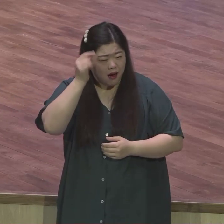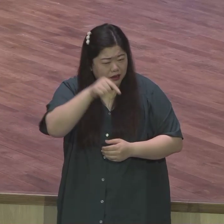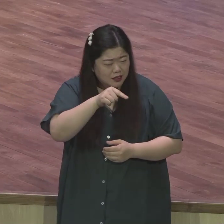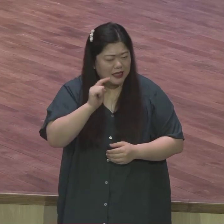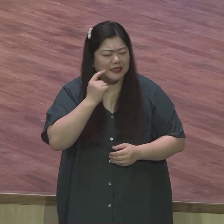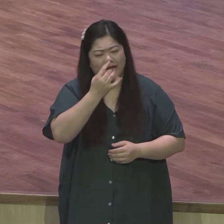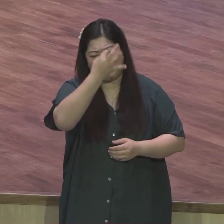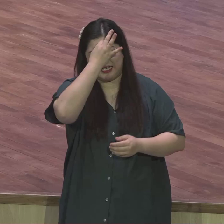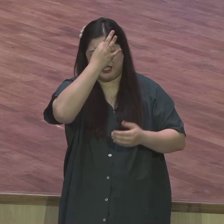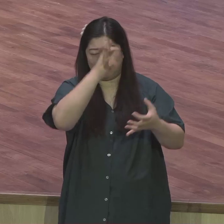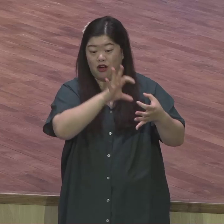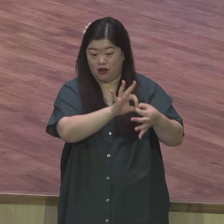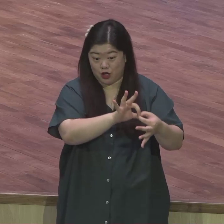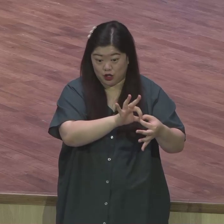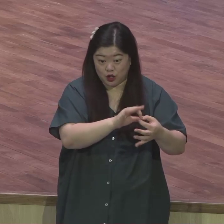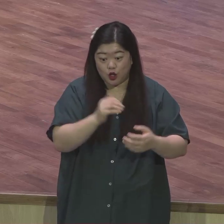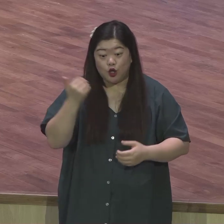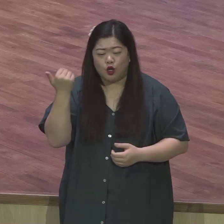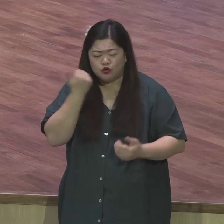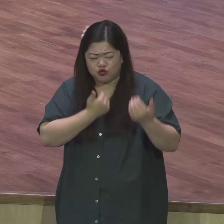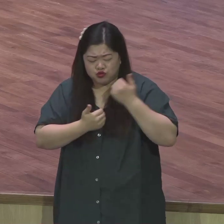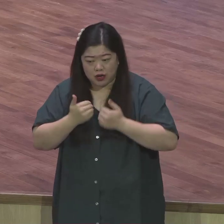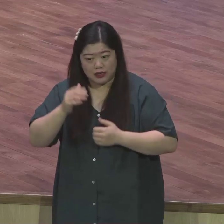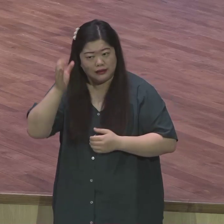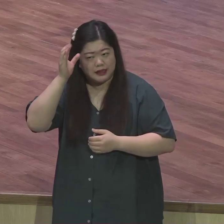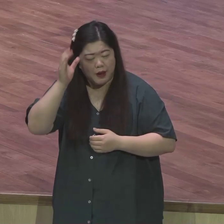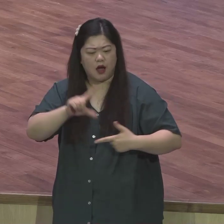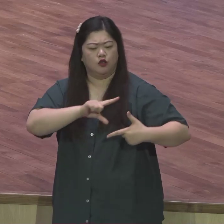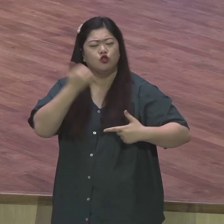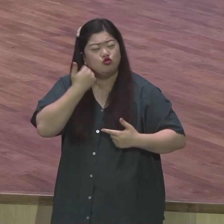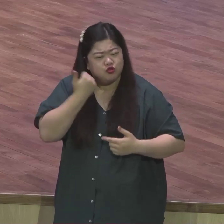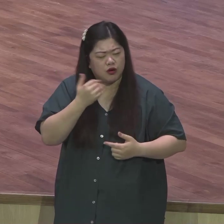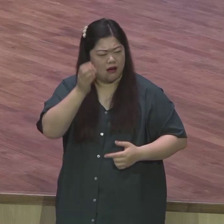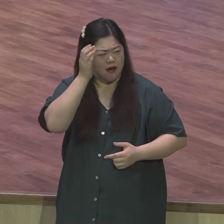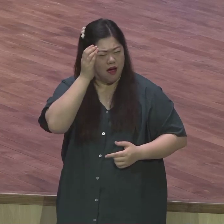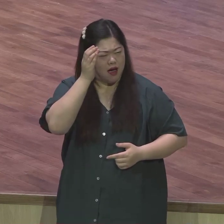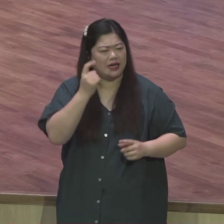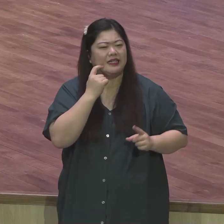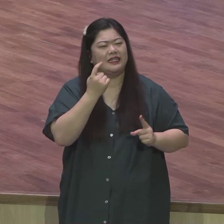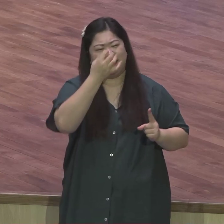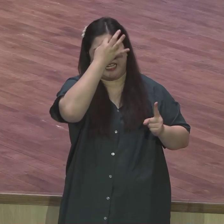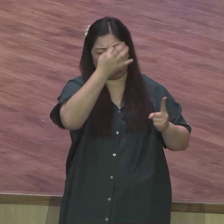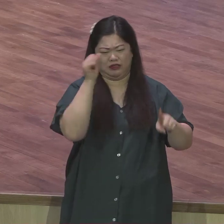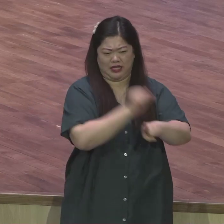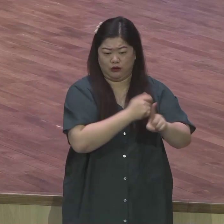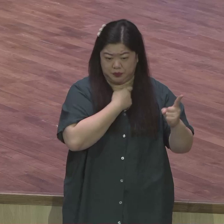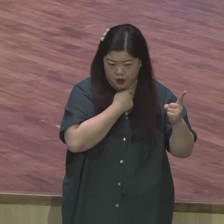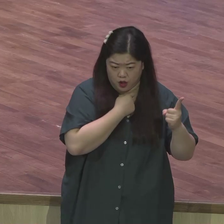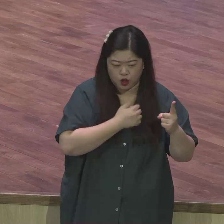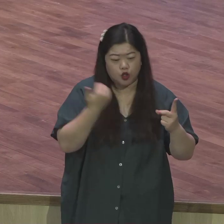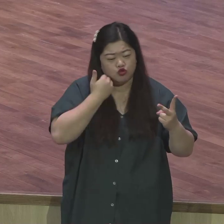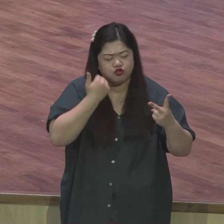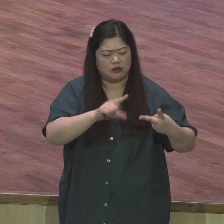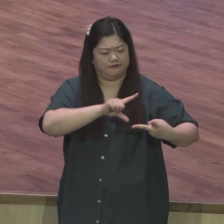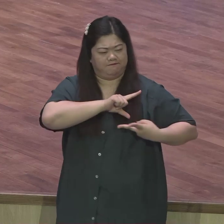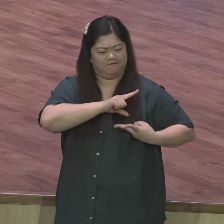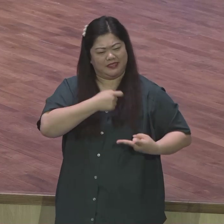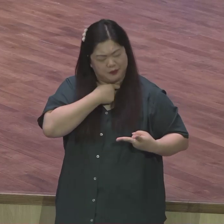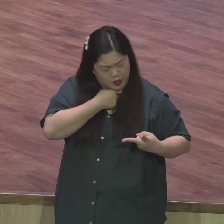사람의 야망은 명성이요 어떤 사람의 야망은 황금입니다 그러나